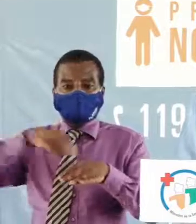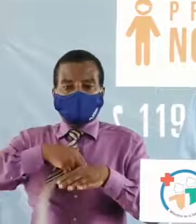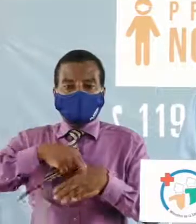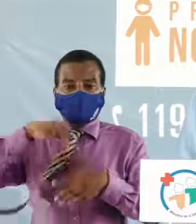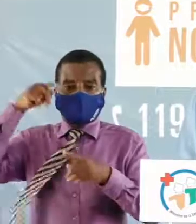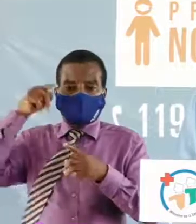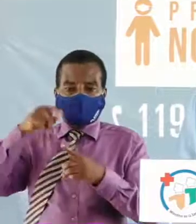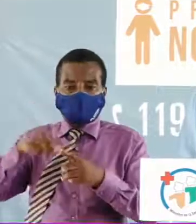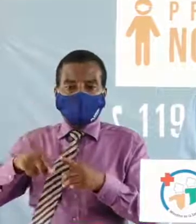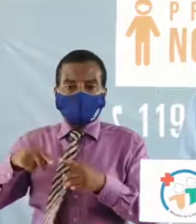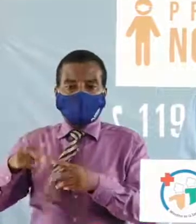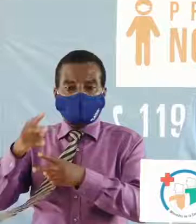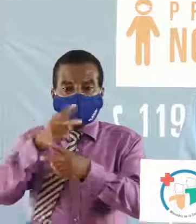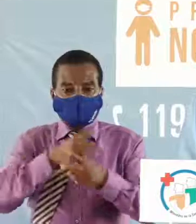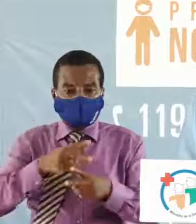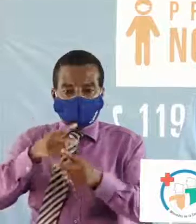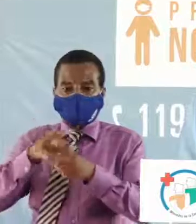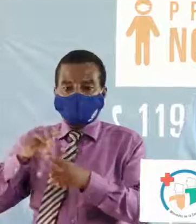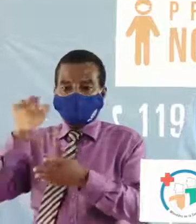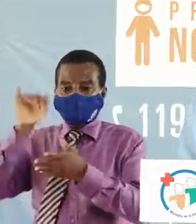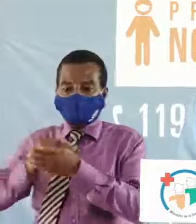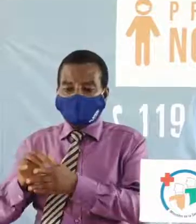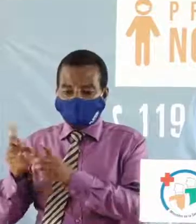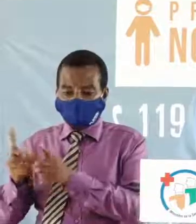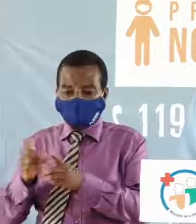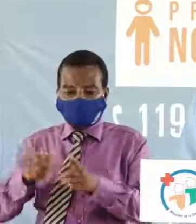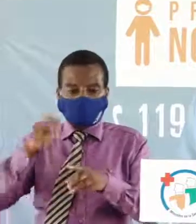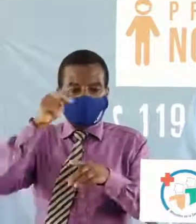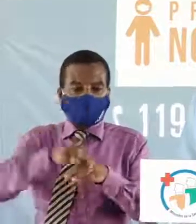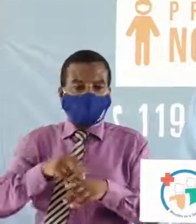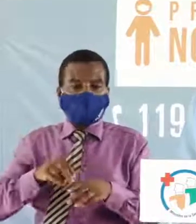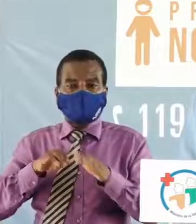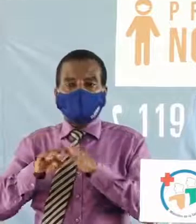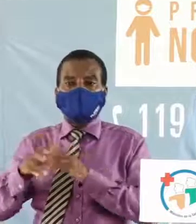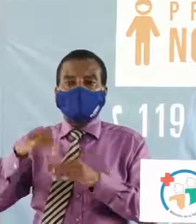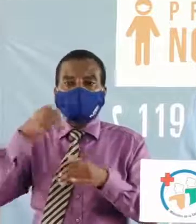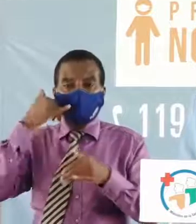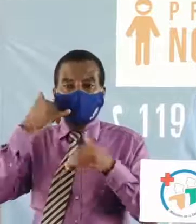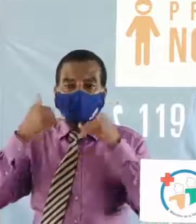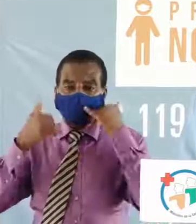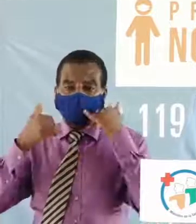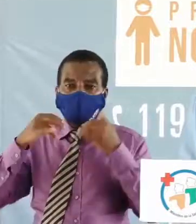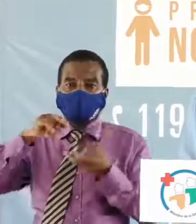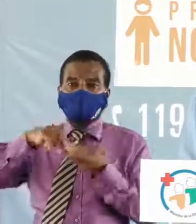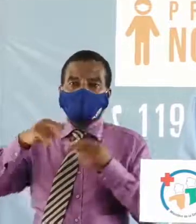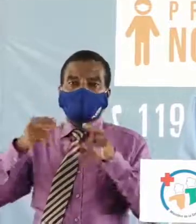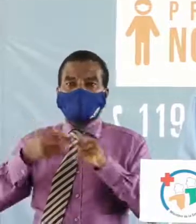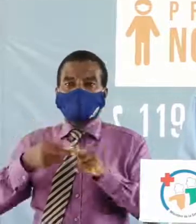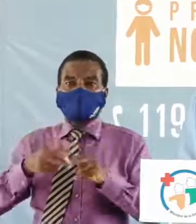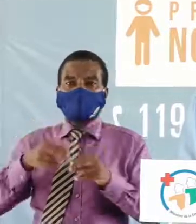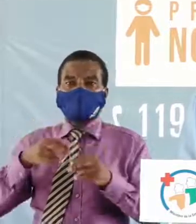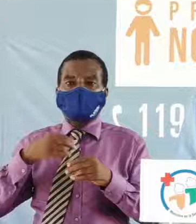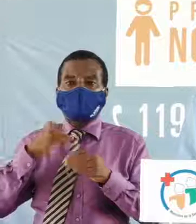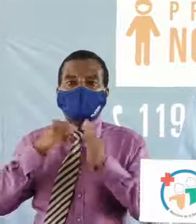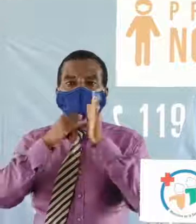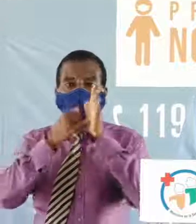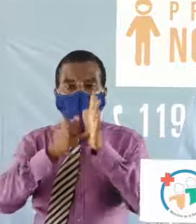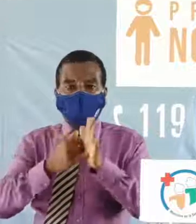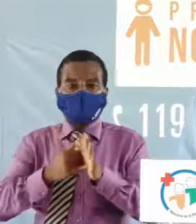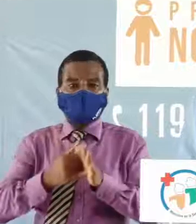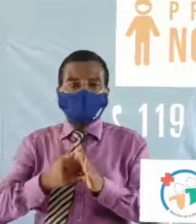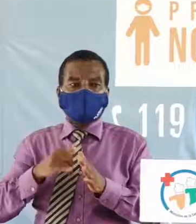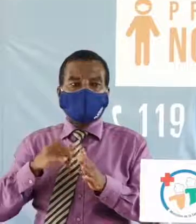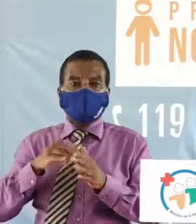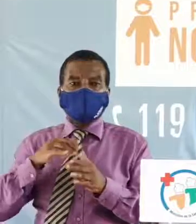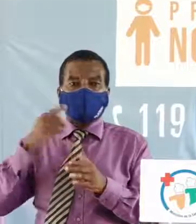du suivi de cette réglementation en nous appelant au numéro sur syndiqué que je voudrais bien